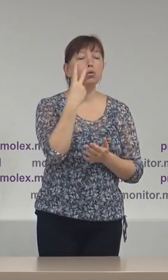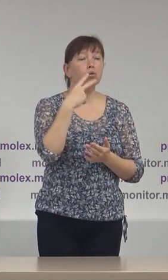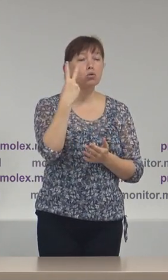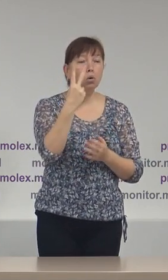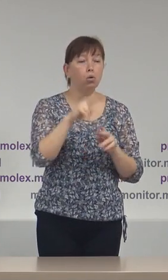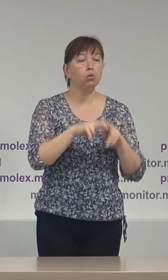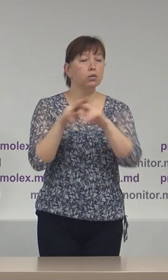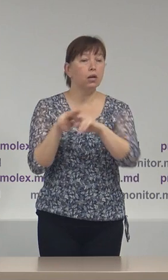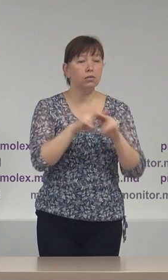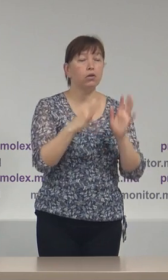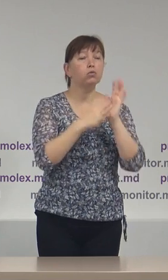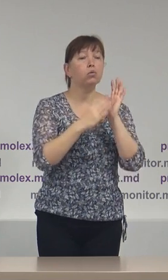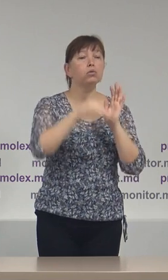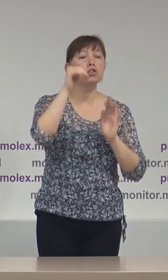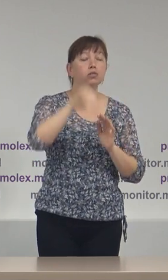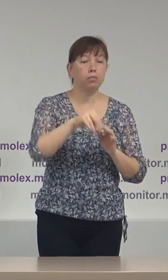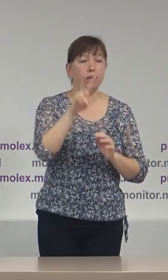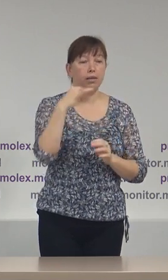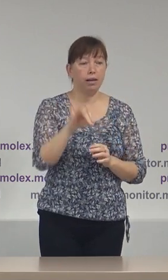din partea Partidilor